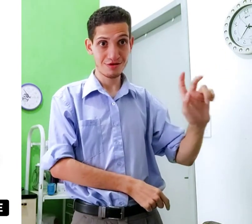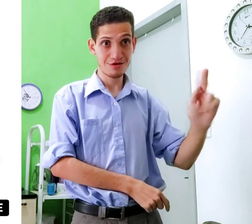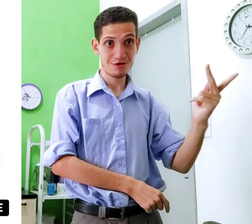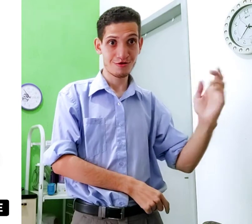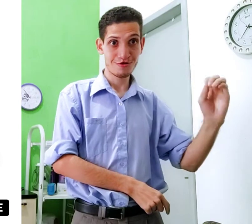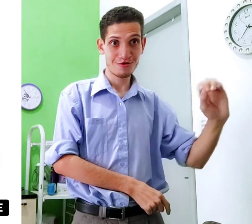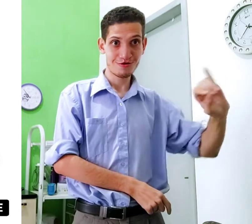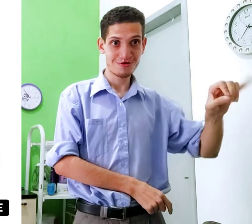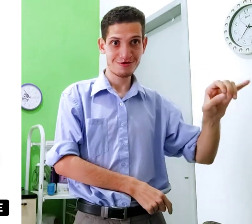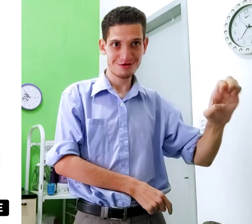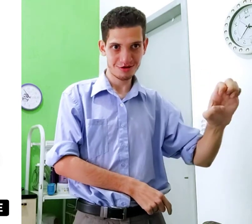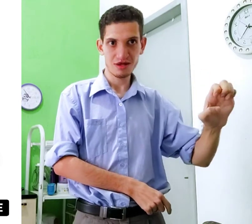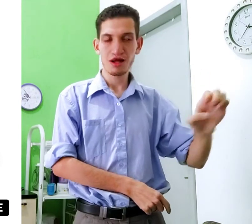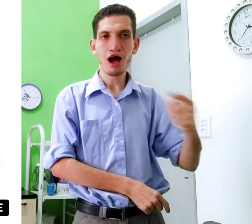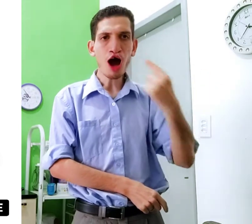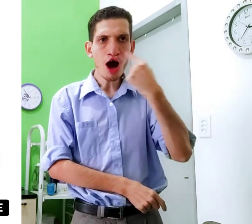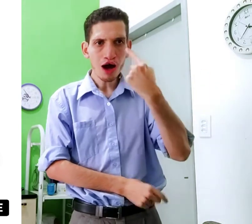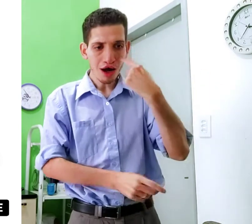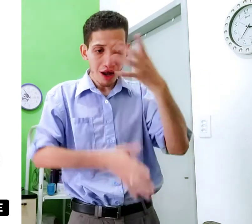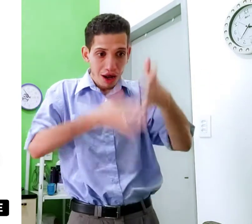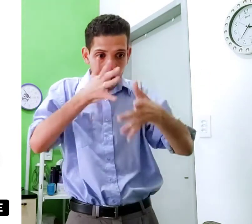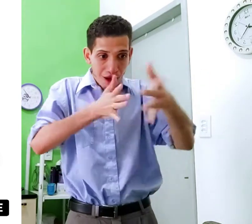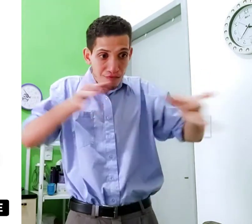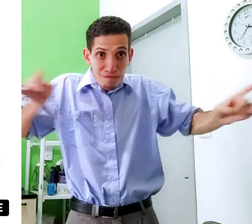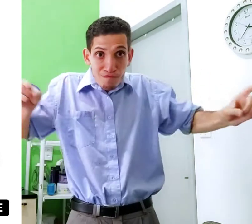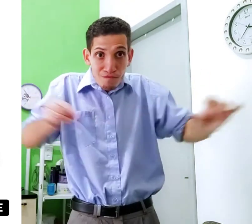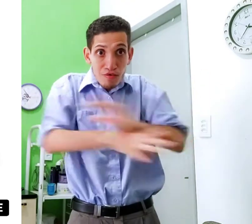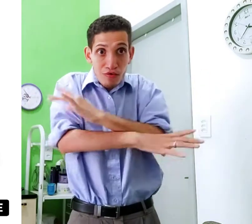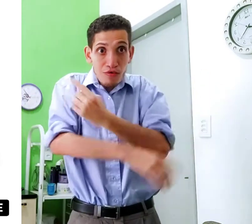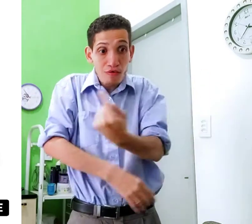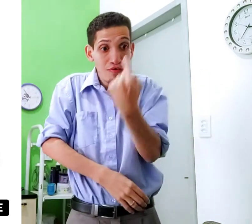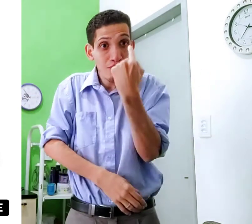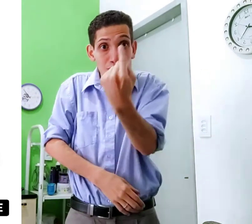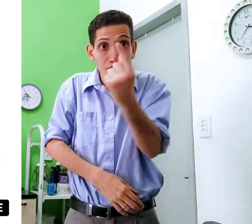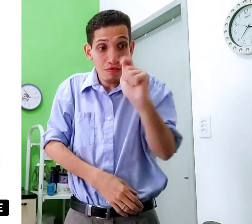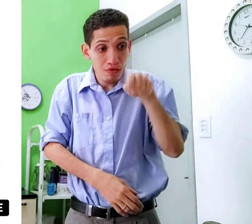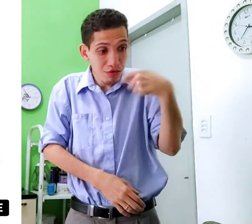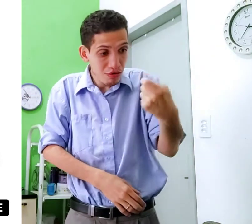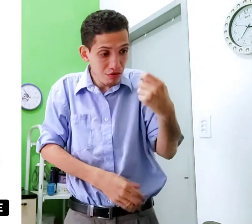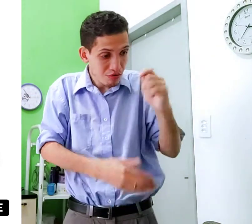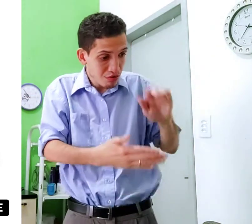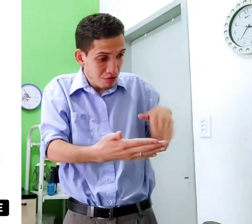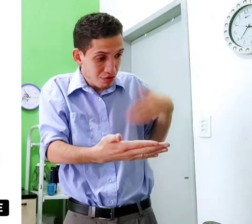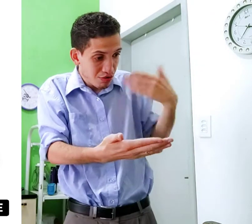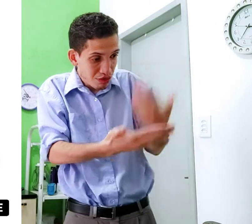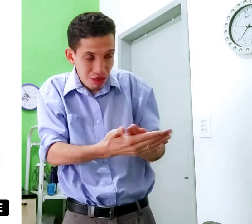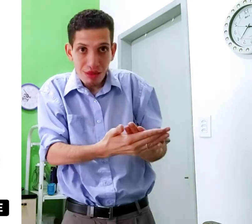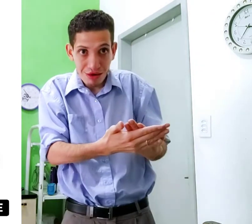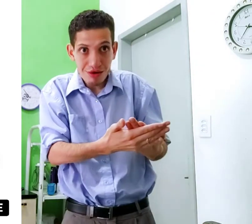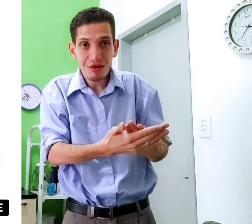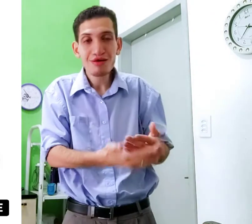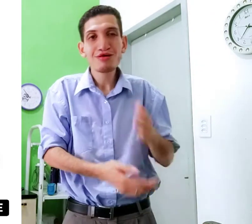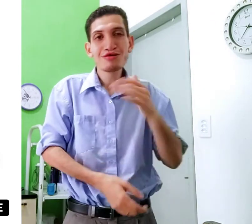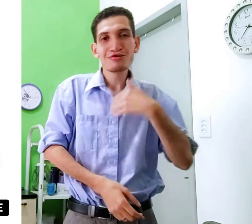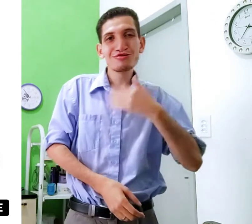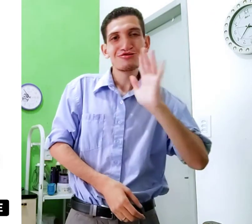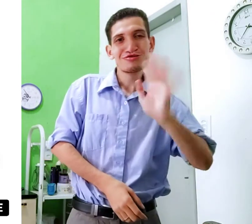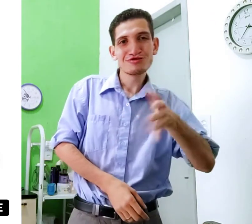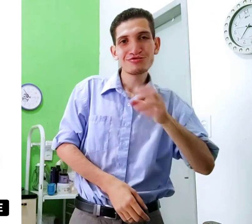até hoje, olha, sinaliza, pronta, um sinal, até agora, até